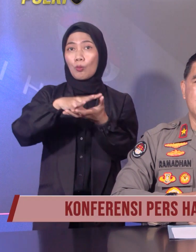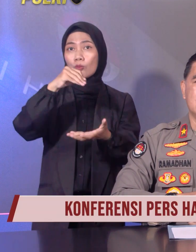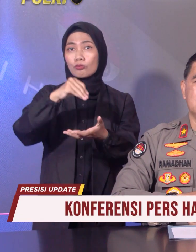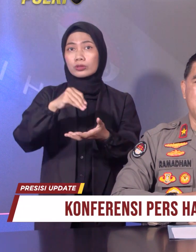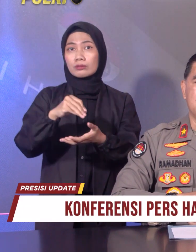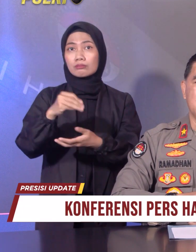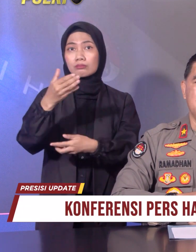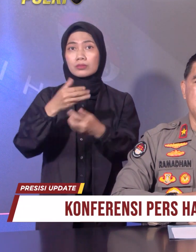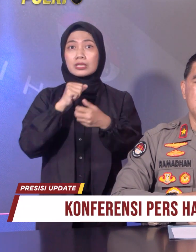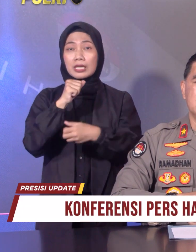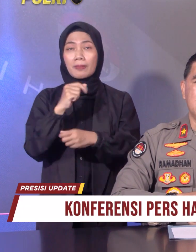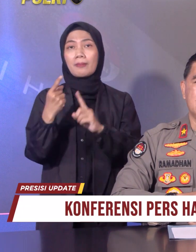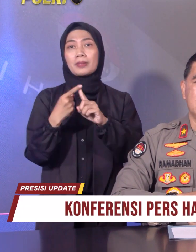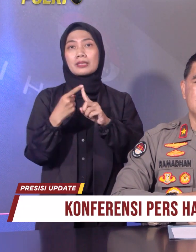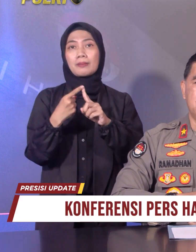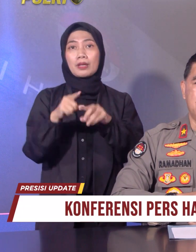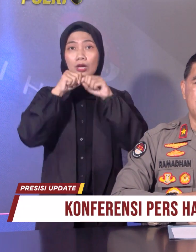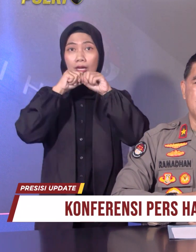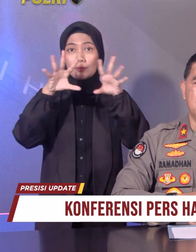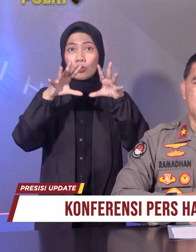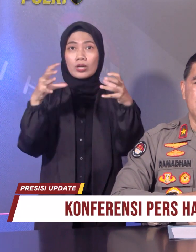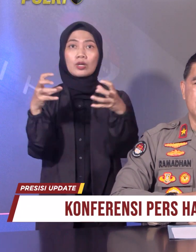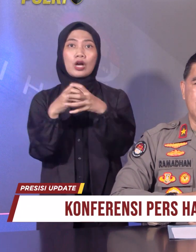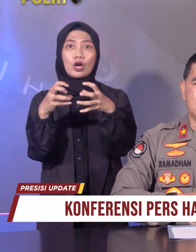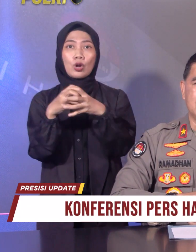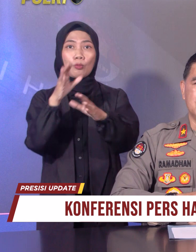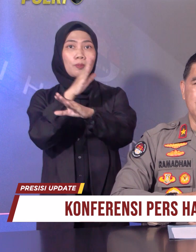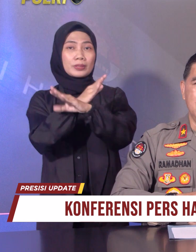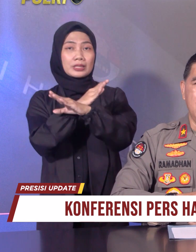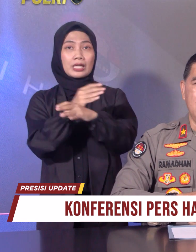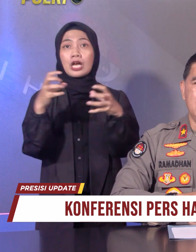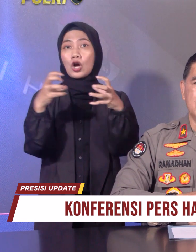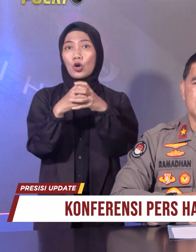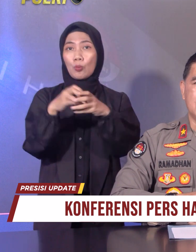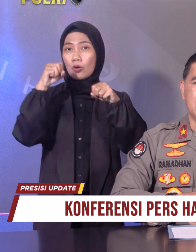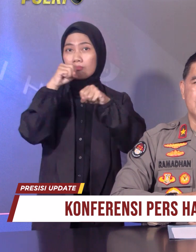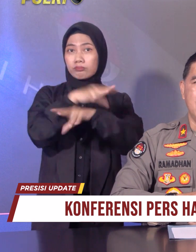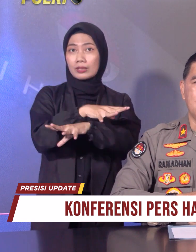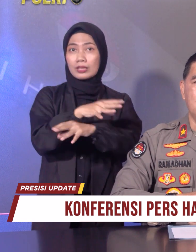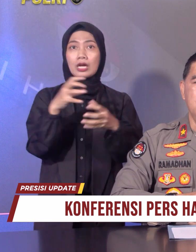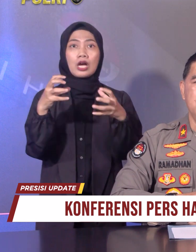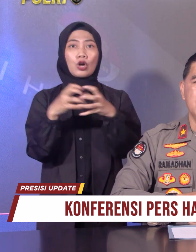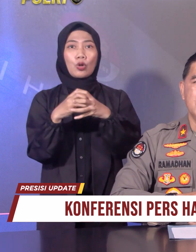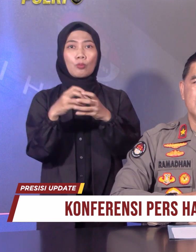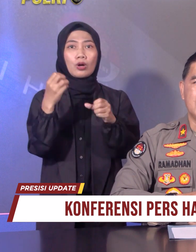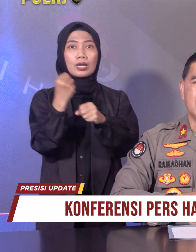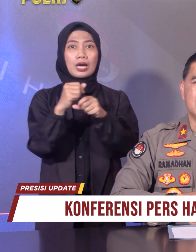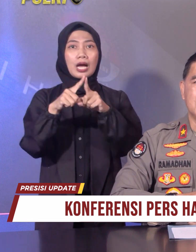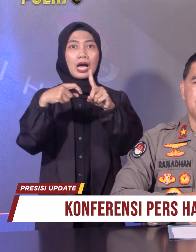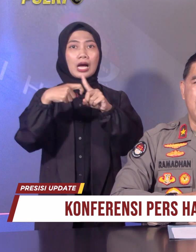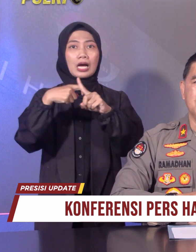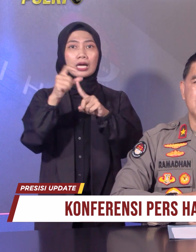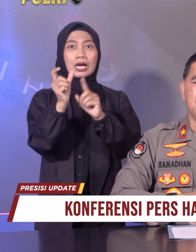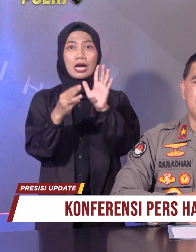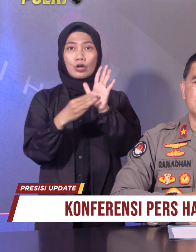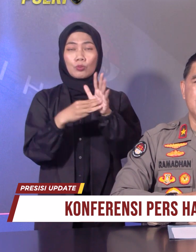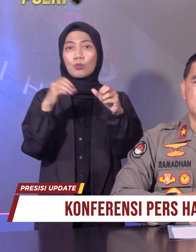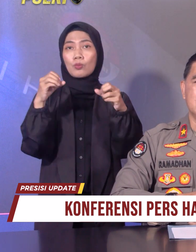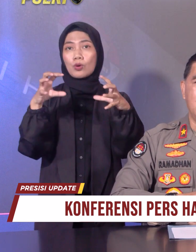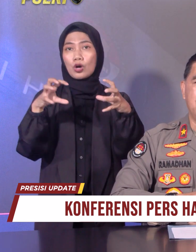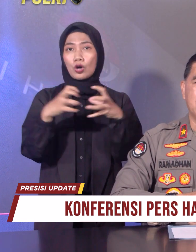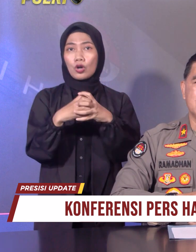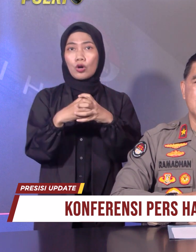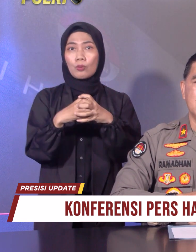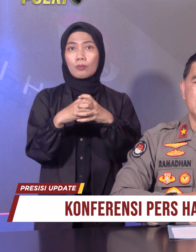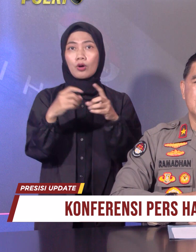Satgas Preemptive, Satgas Preemptive, Satgas Tindak, Satgas Gakum, Satgas Pam Capres